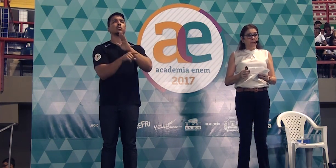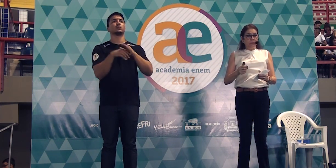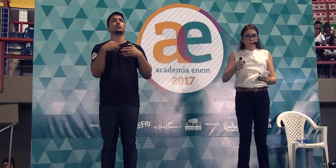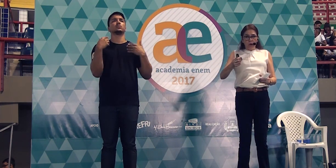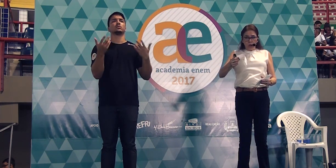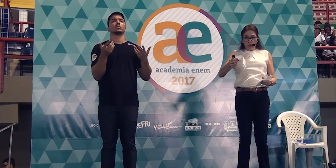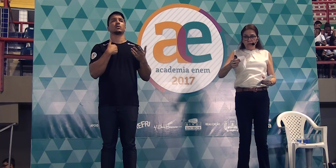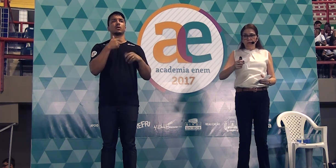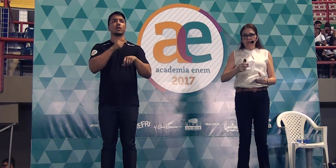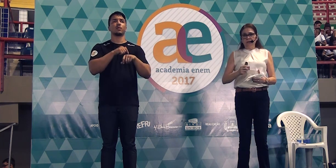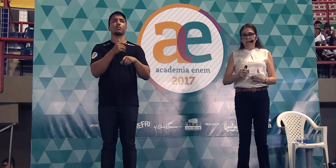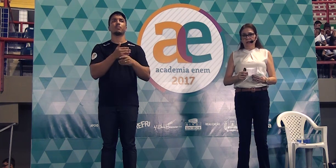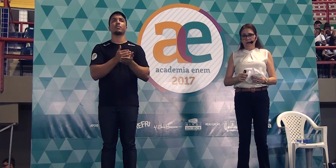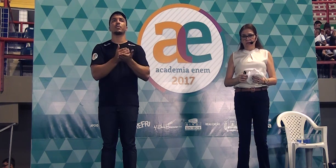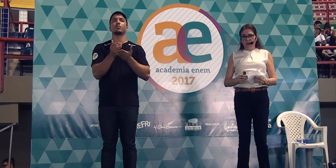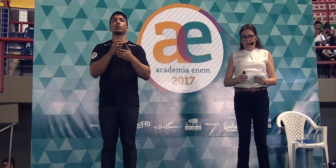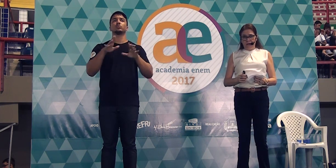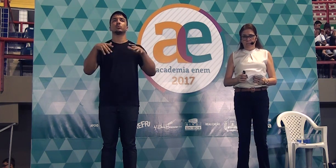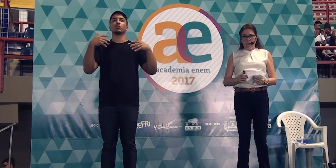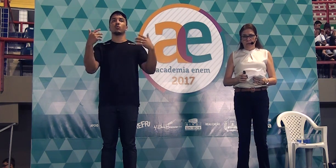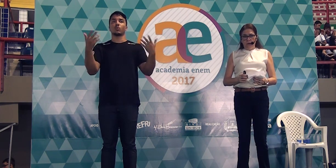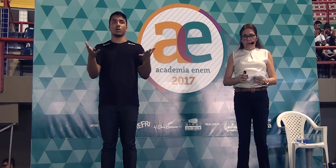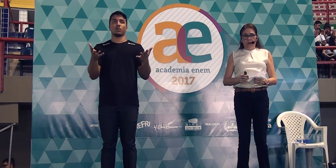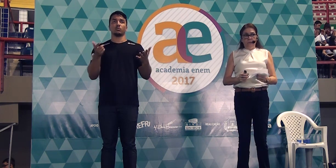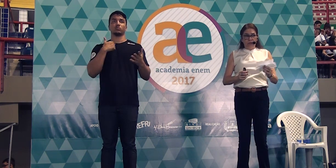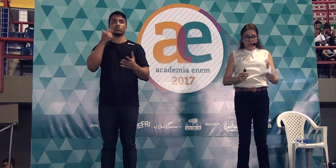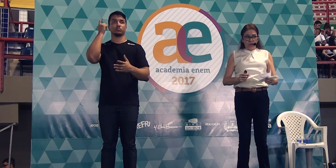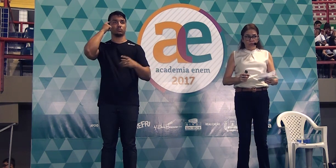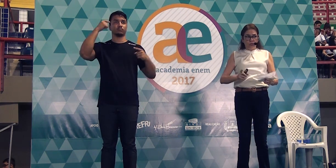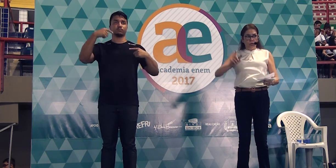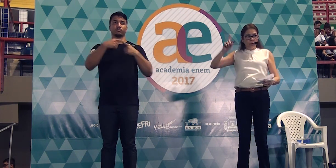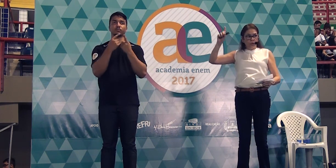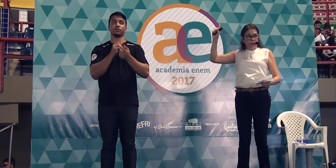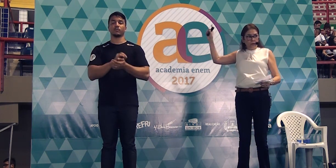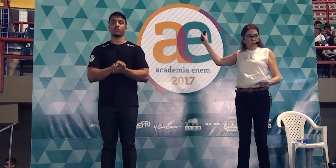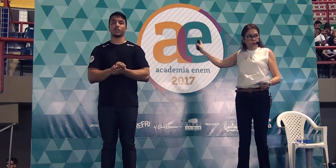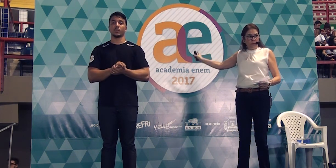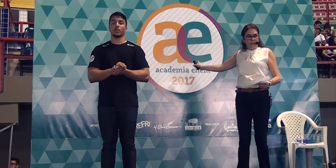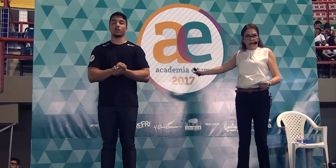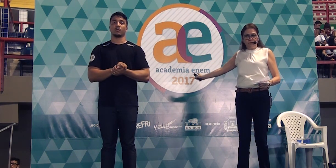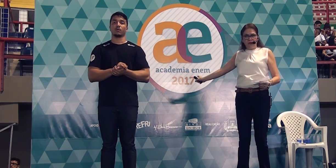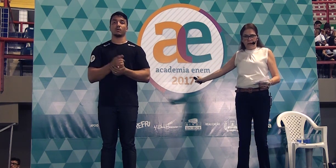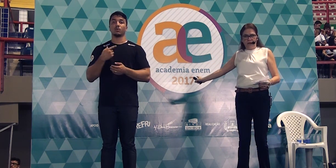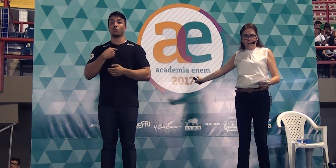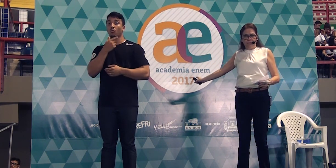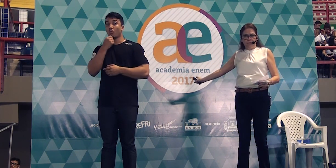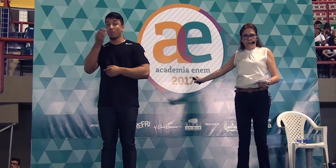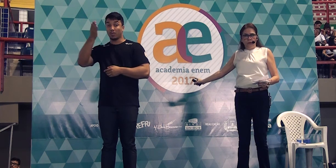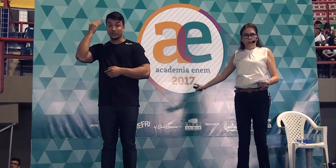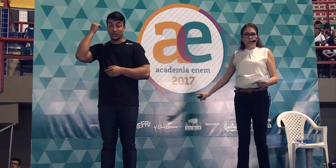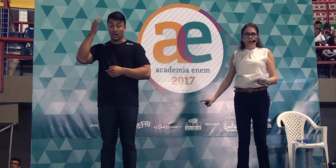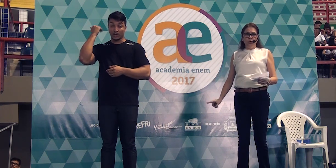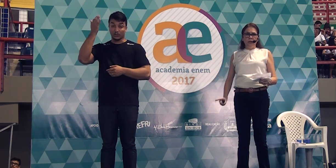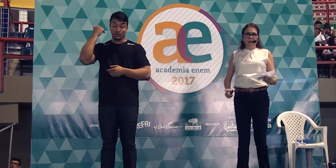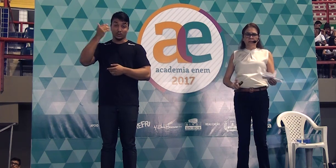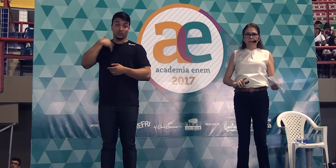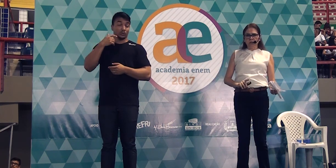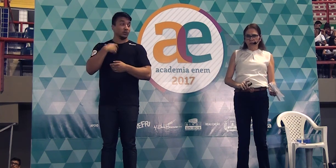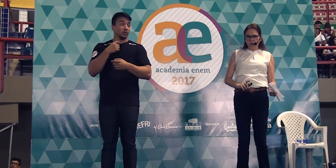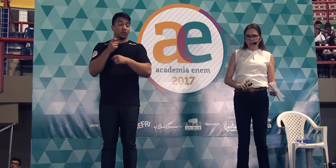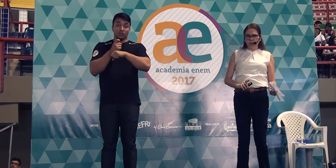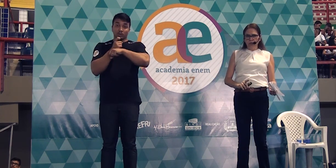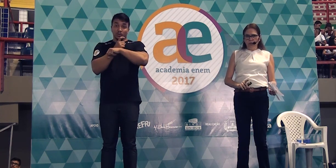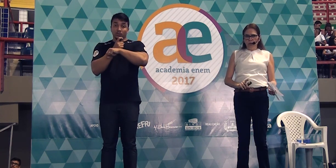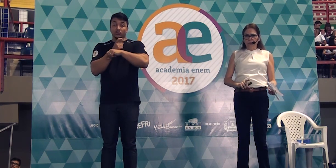a que primórdios você se refere repetindo o do homem da caverna o do homem